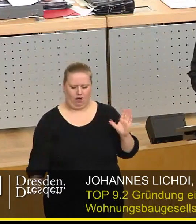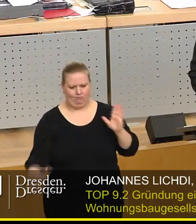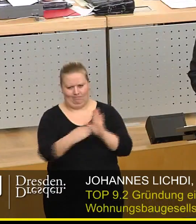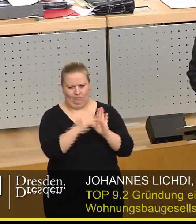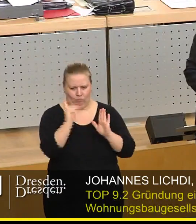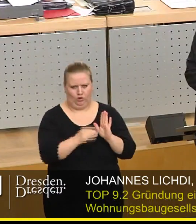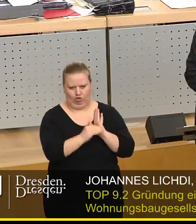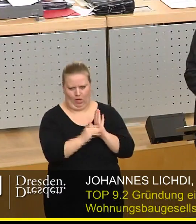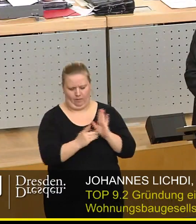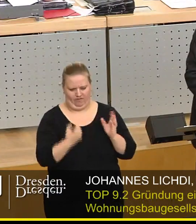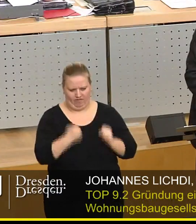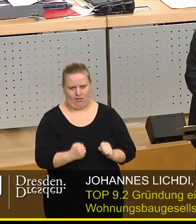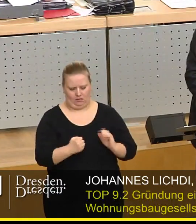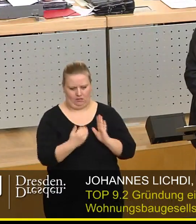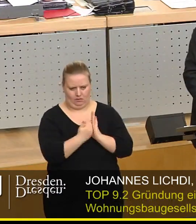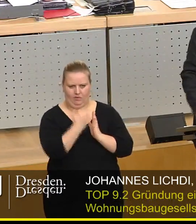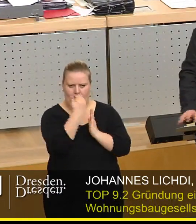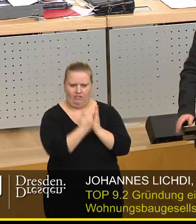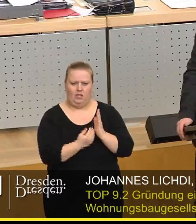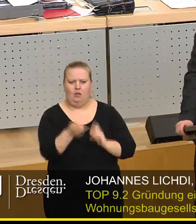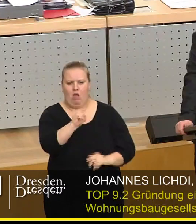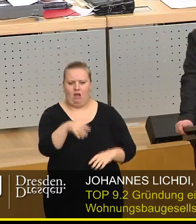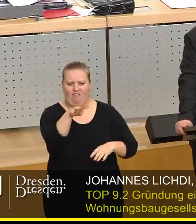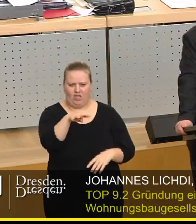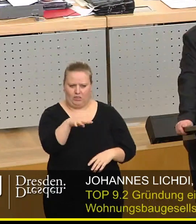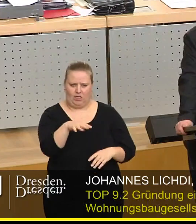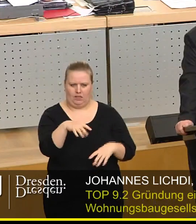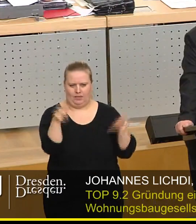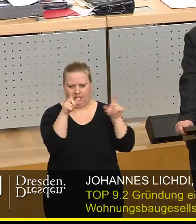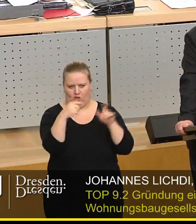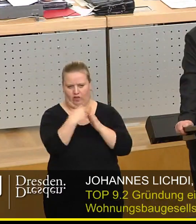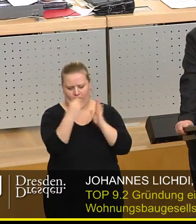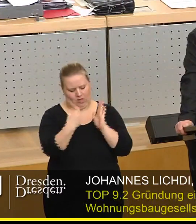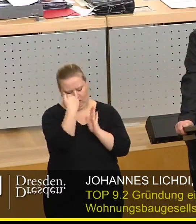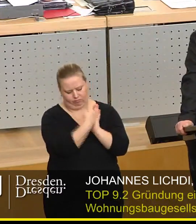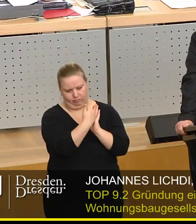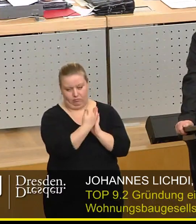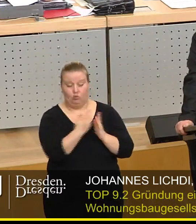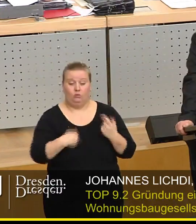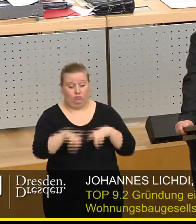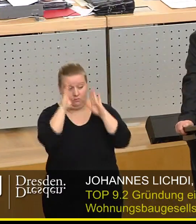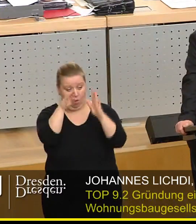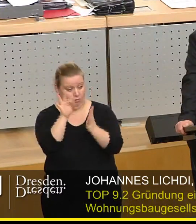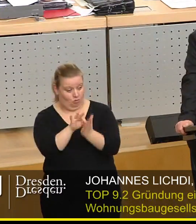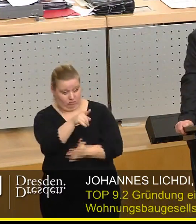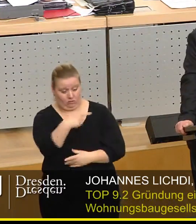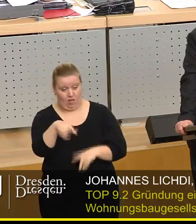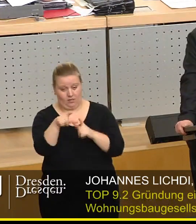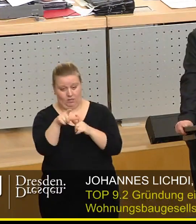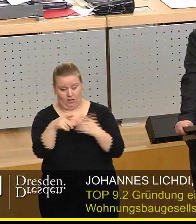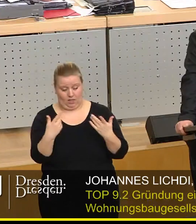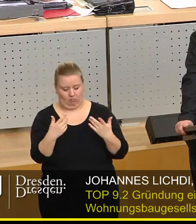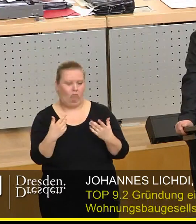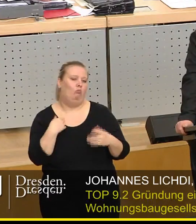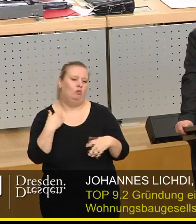hineinschreiben. Das haben wir in § 14 Änderung des Gesellschaftsvertrages geregelt. Und nun zum Hauptargument der SPD. Es